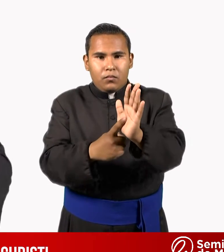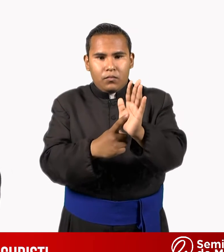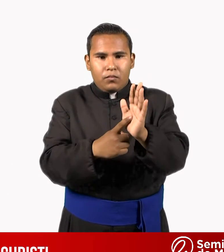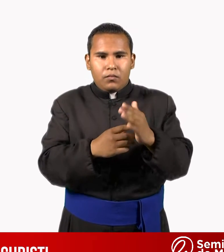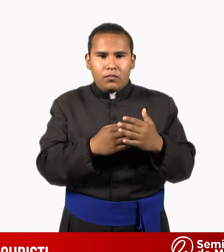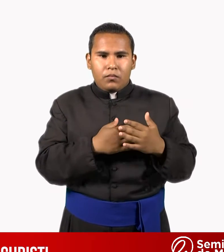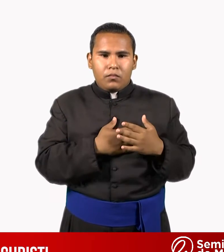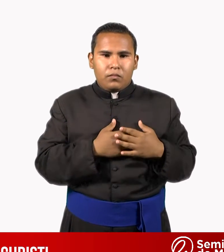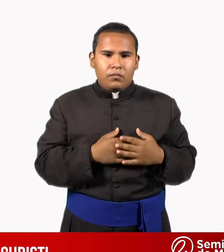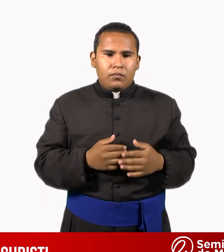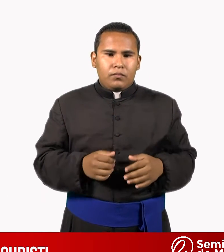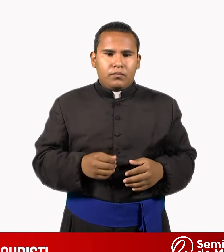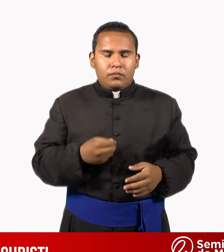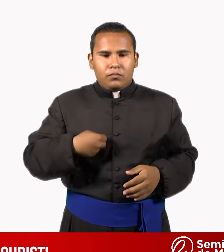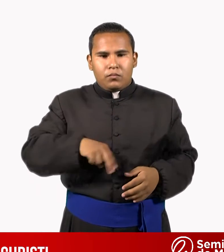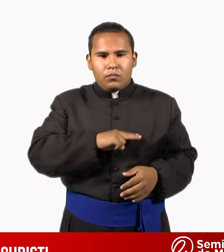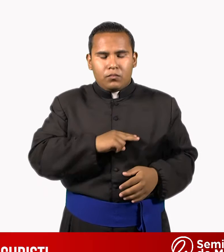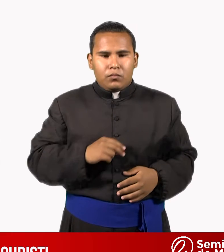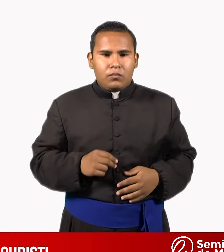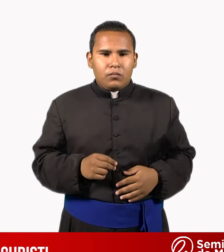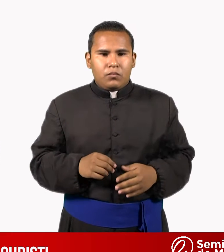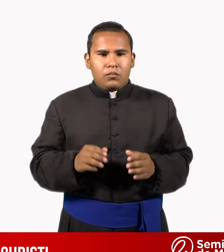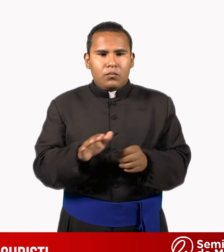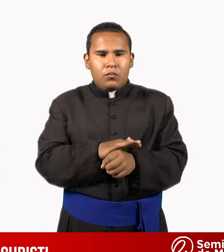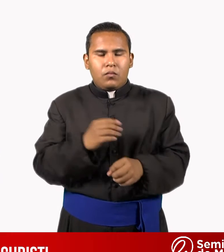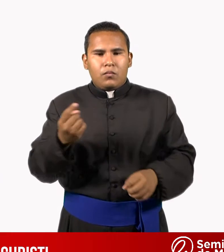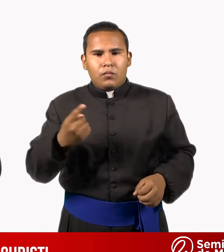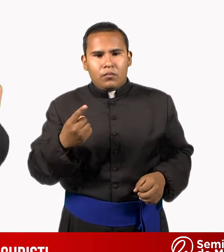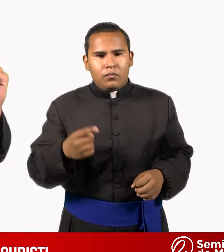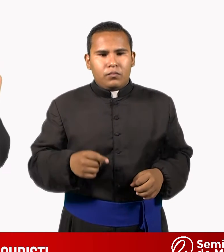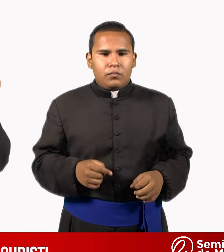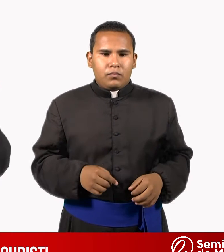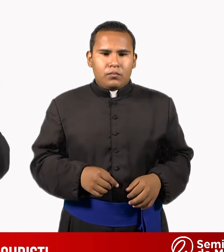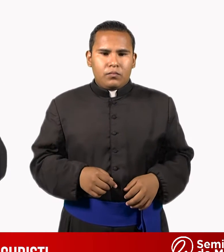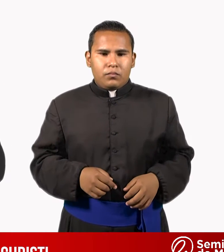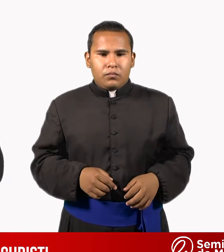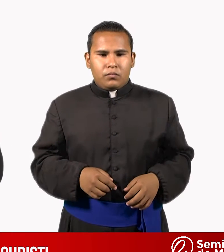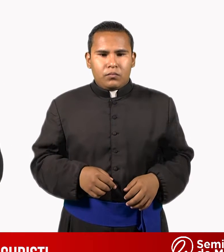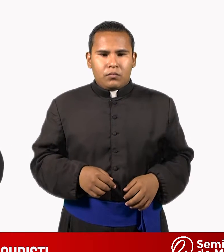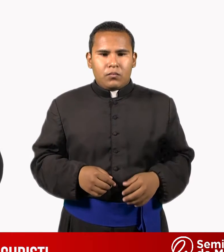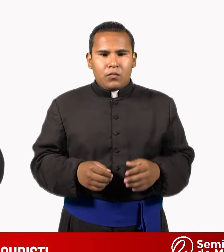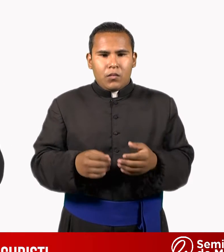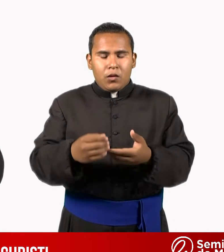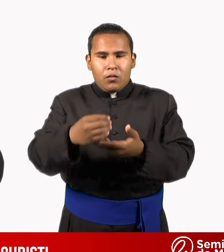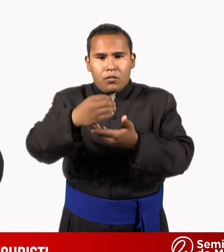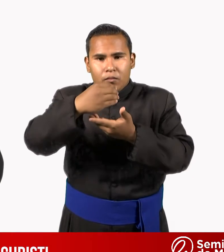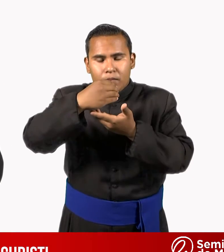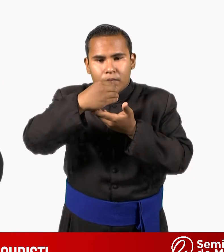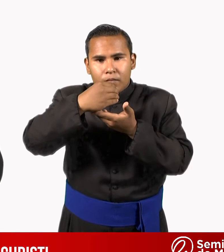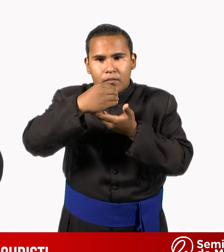nosotros. Porque al implicar comulgar,